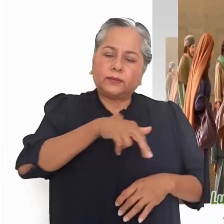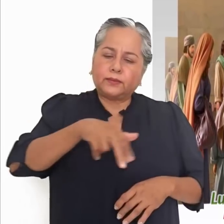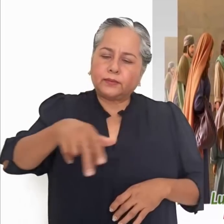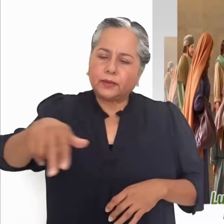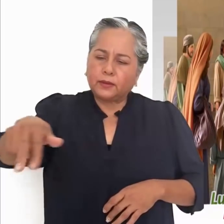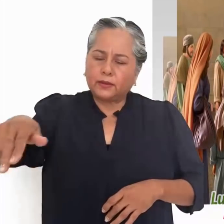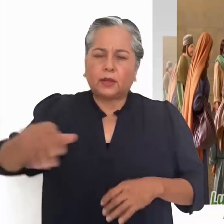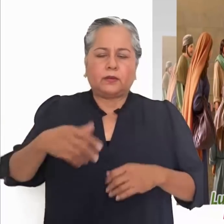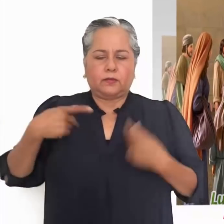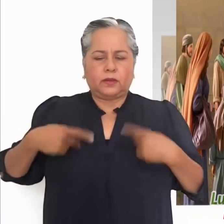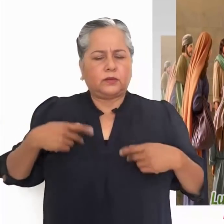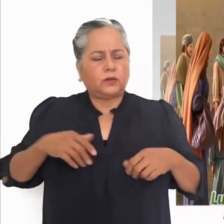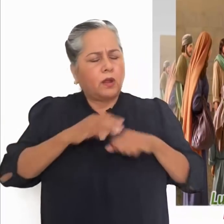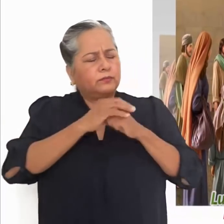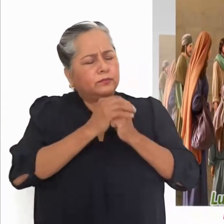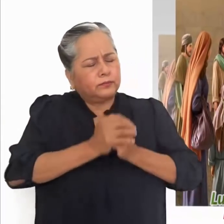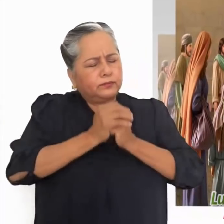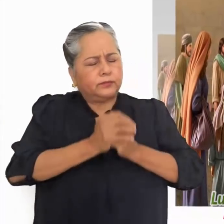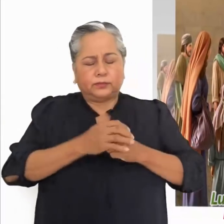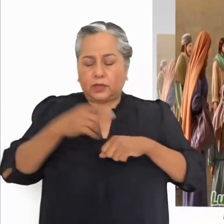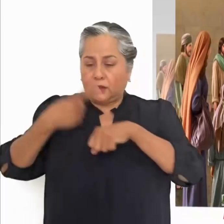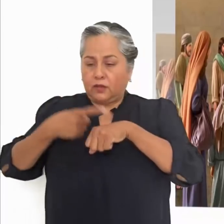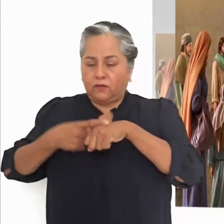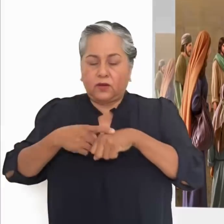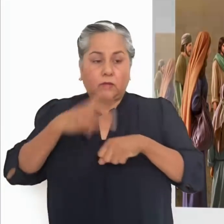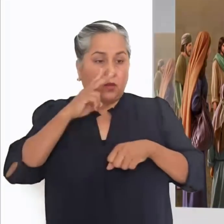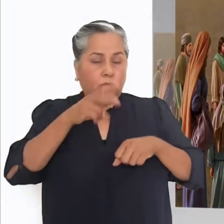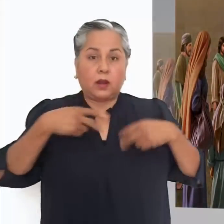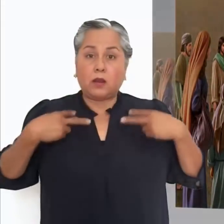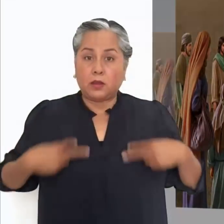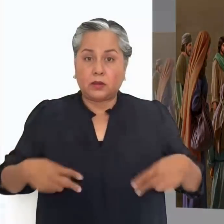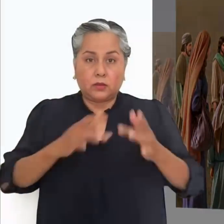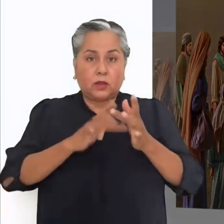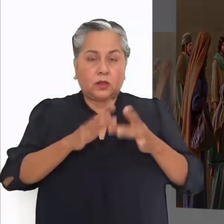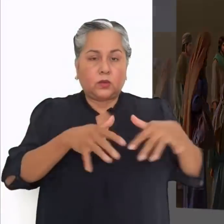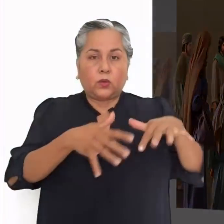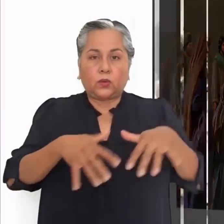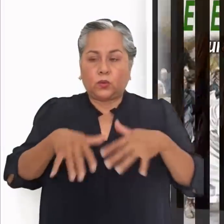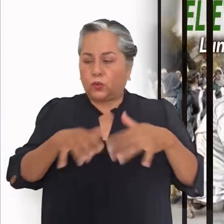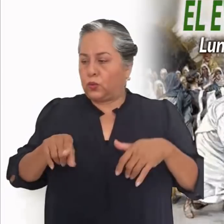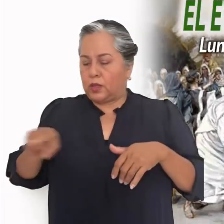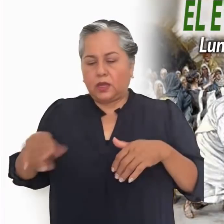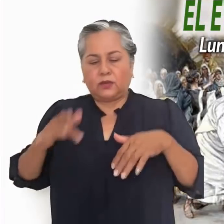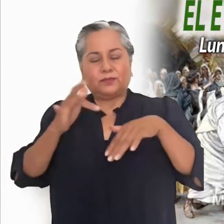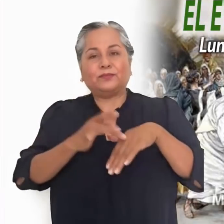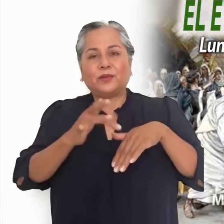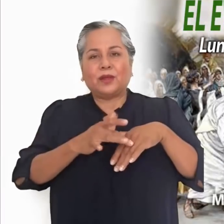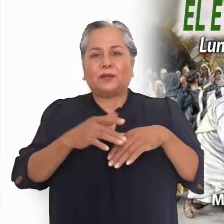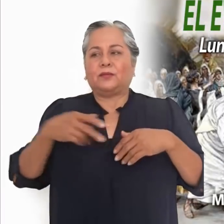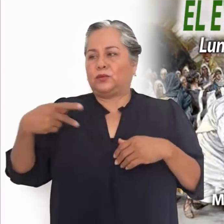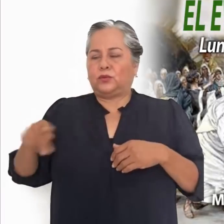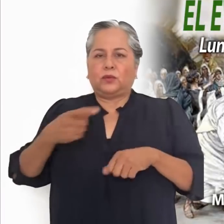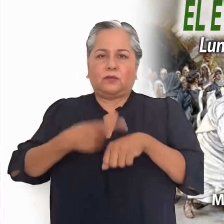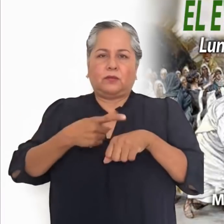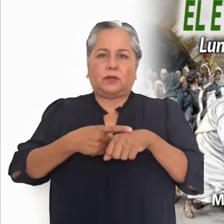que por lo menos los dejara tocar la punta de su manto, y cuantos lo tocaban, quedaban curados.